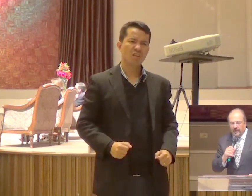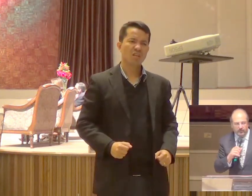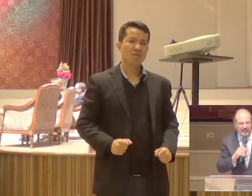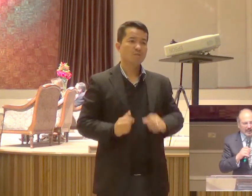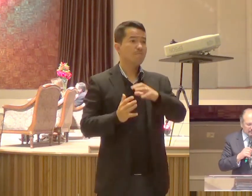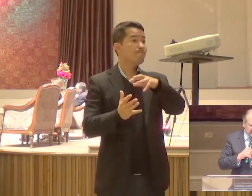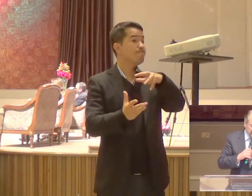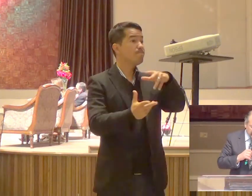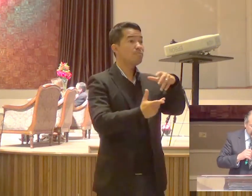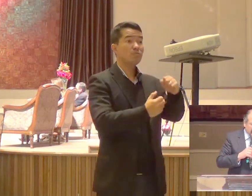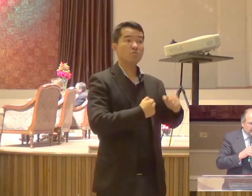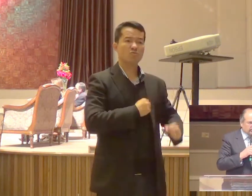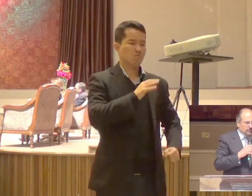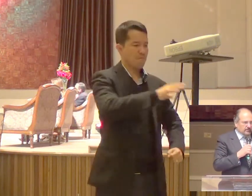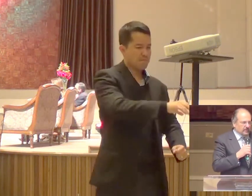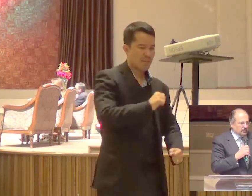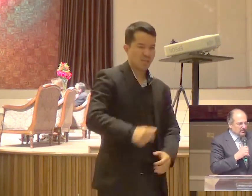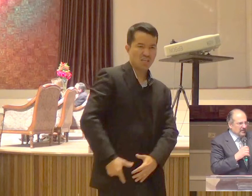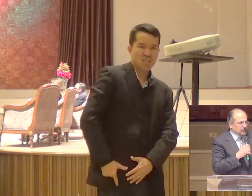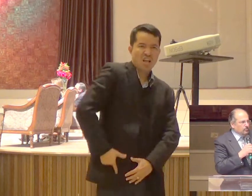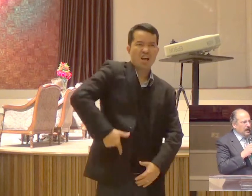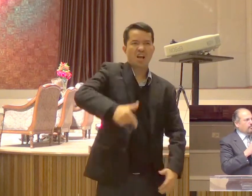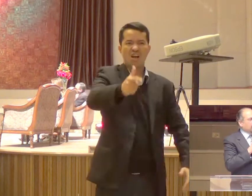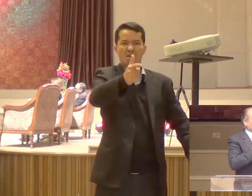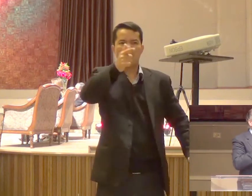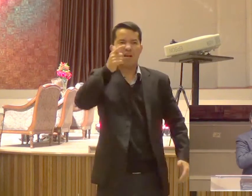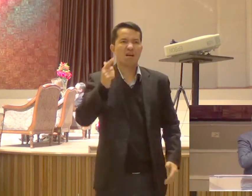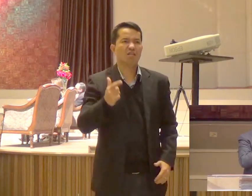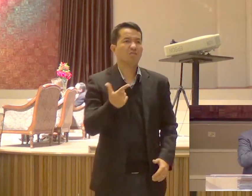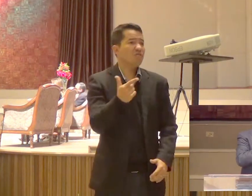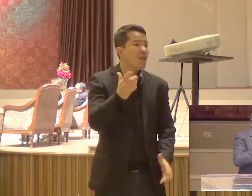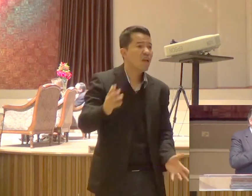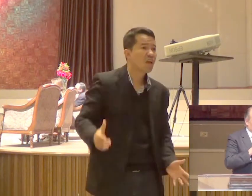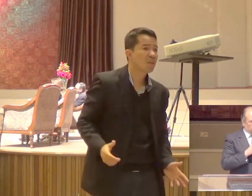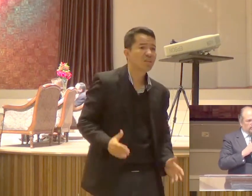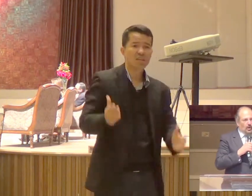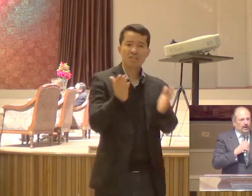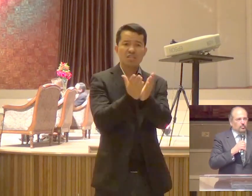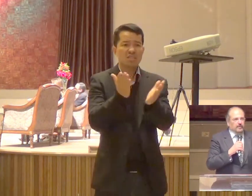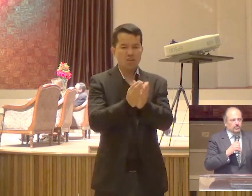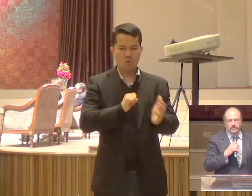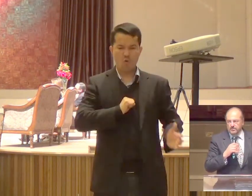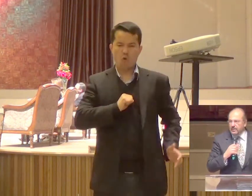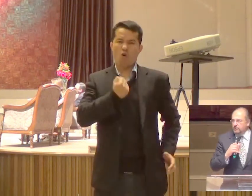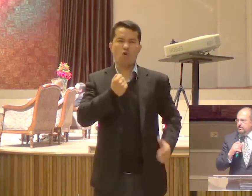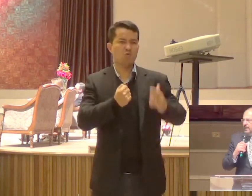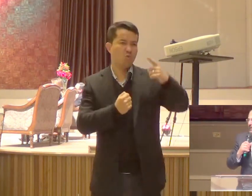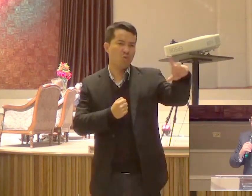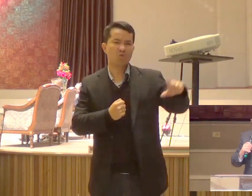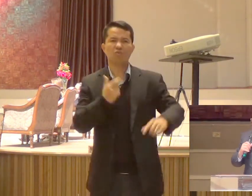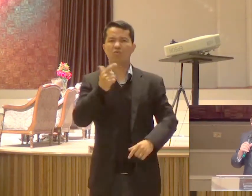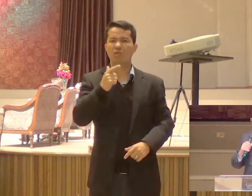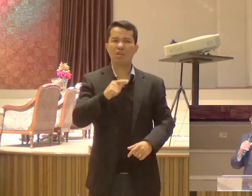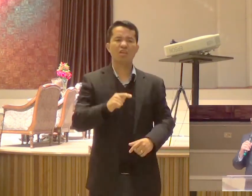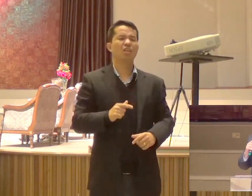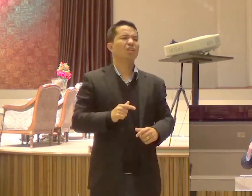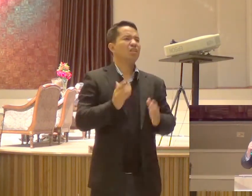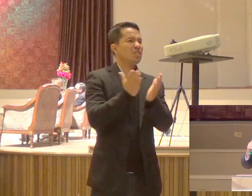Pegam em armas Cristãos que não Desejam o mal Para os outros Cristãos que oram Pelos vizinhos Cristãos que procuram